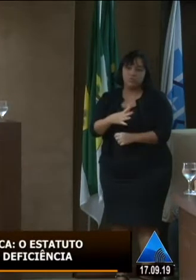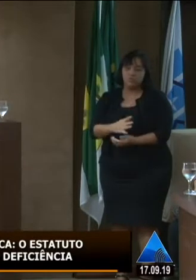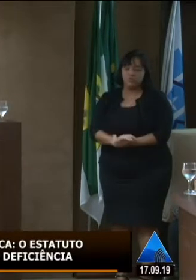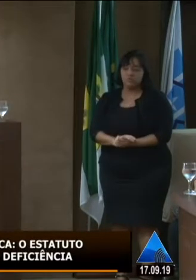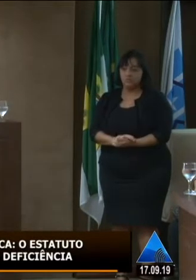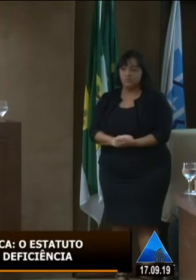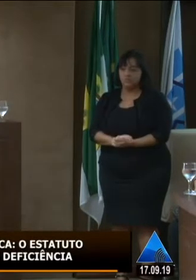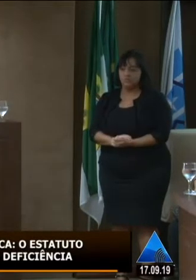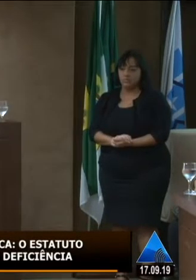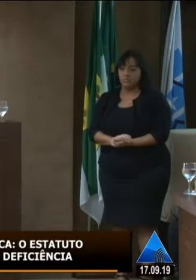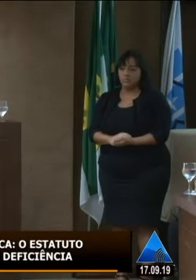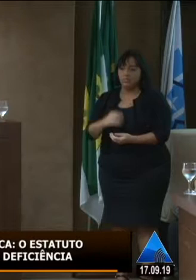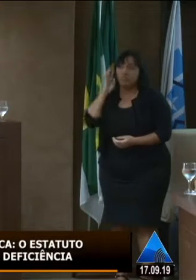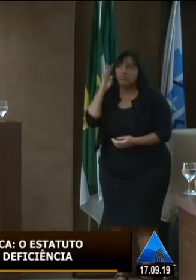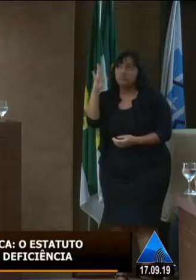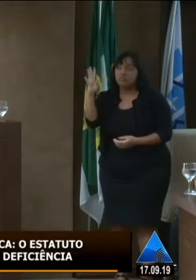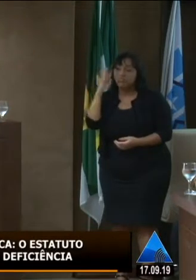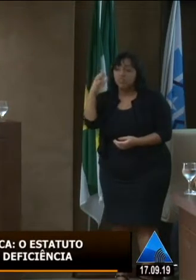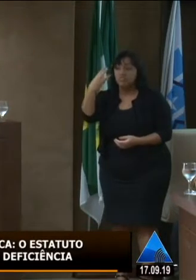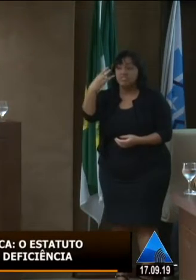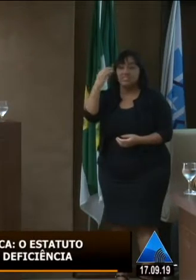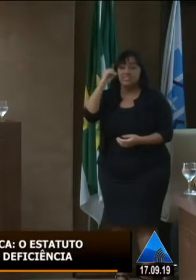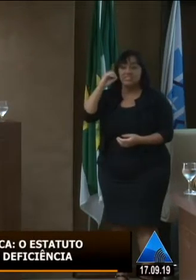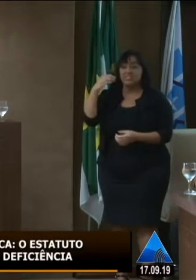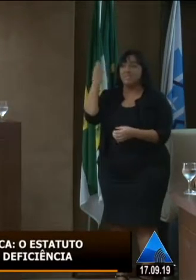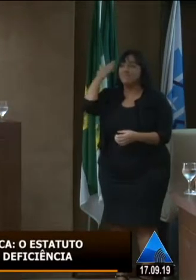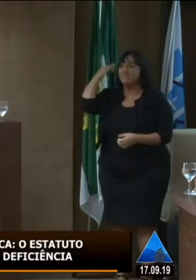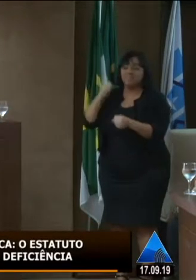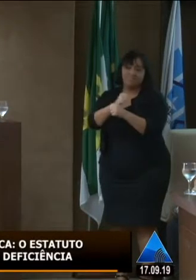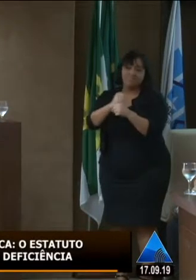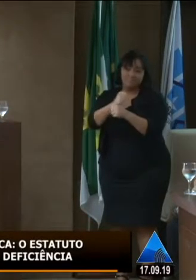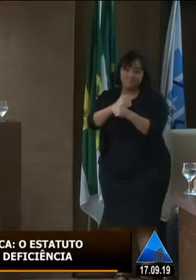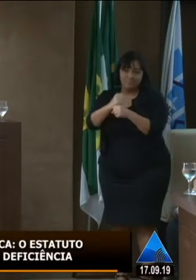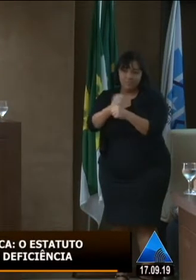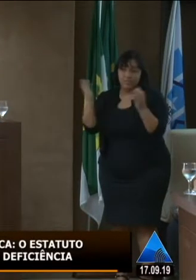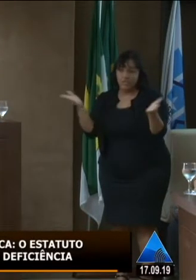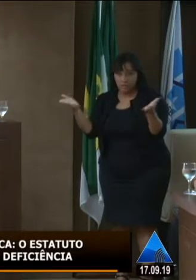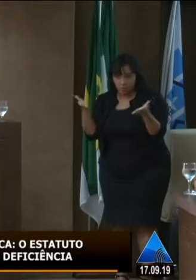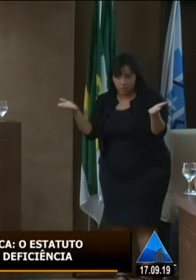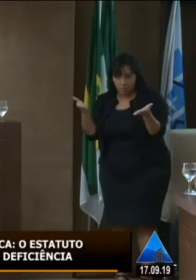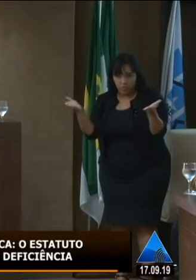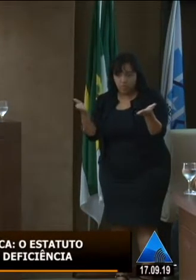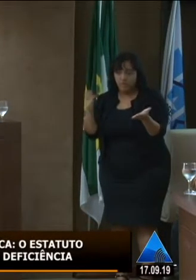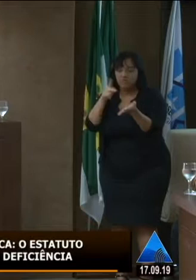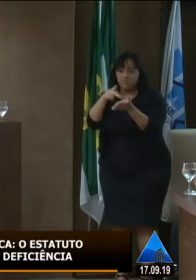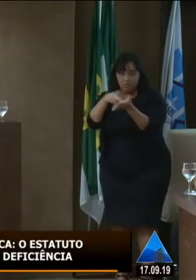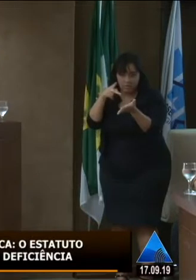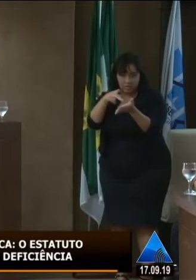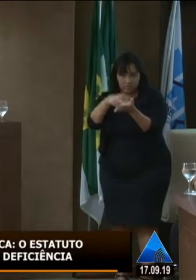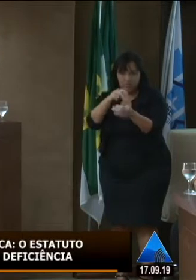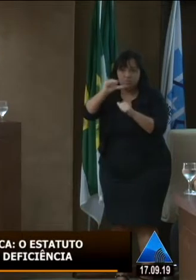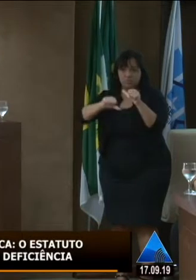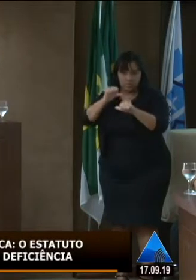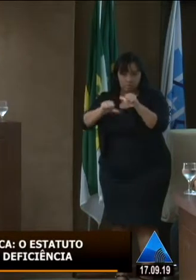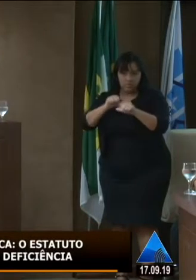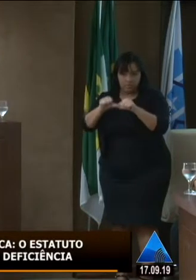no tão sonho de 30 anos no processo de realidade. Então, nós estamos preparados para discutir a política da